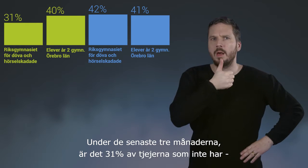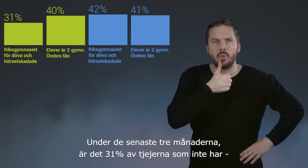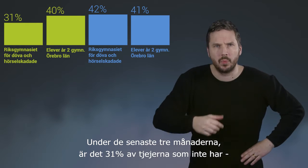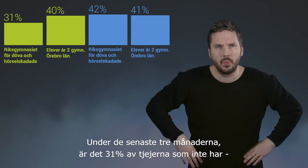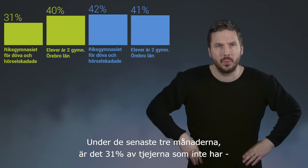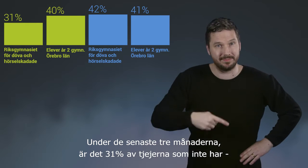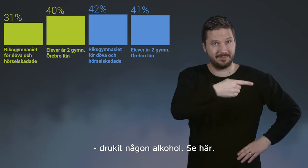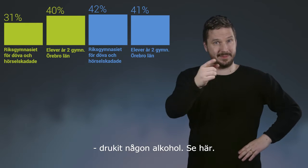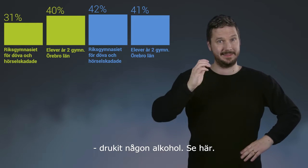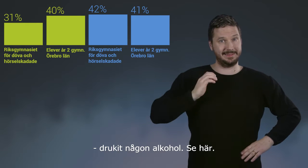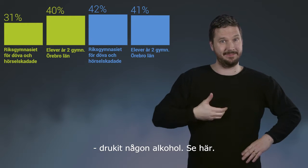som inte har druckit någon alkohol.